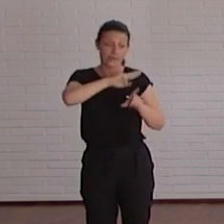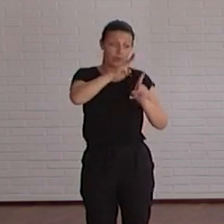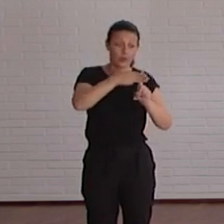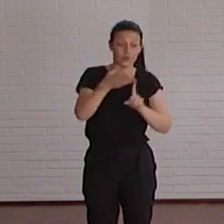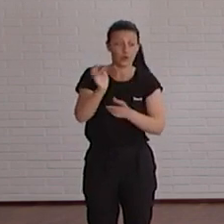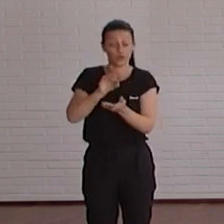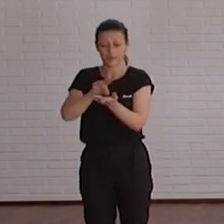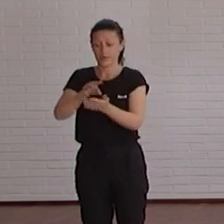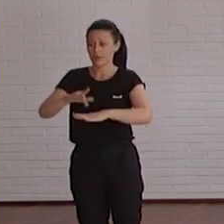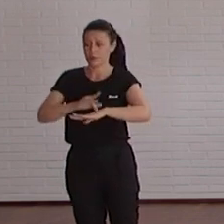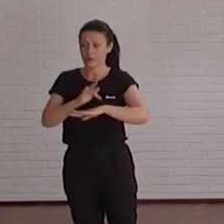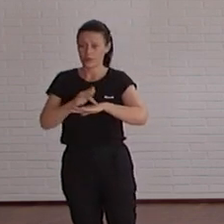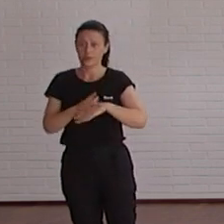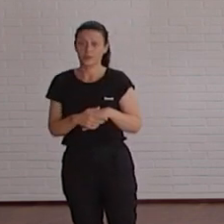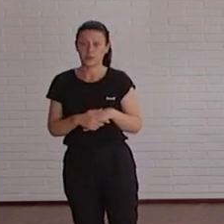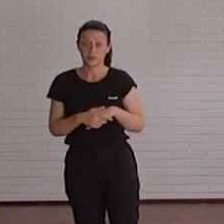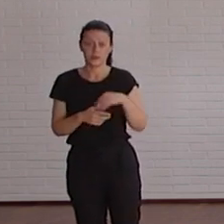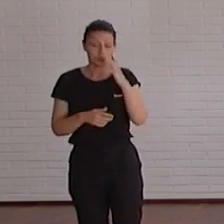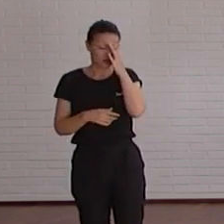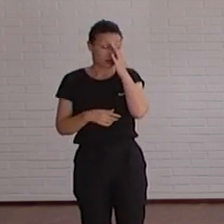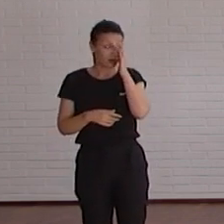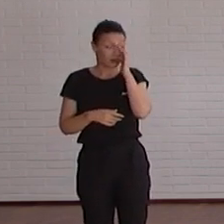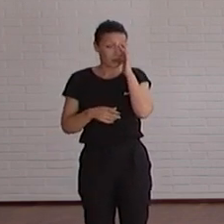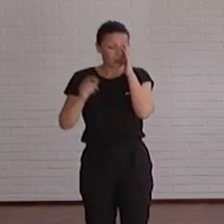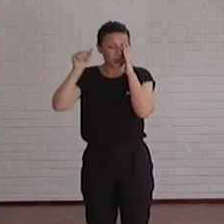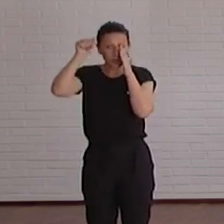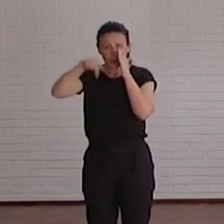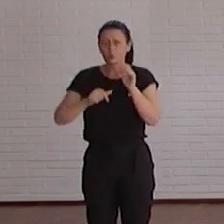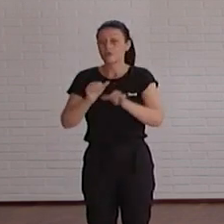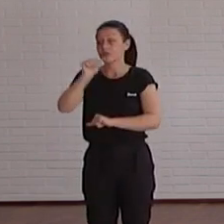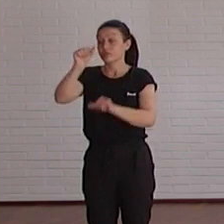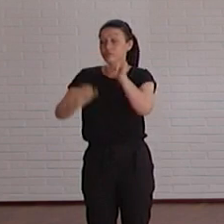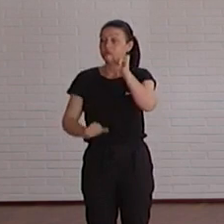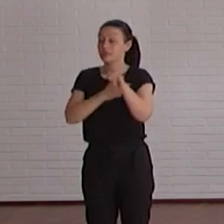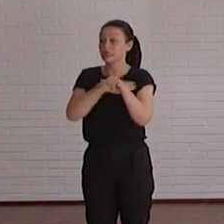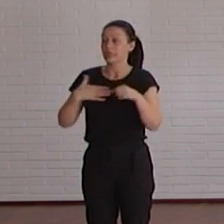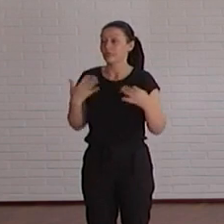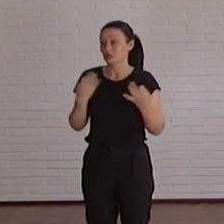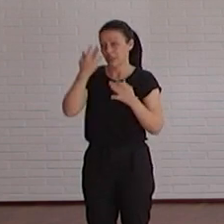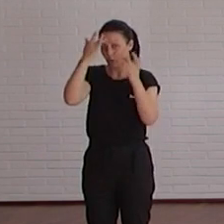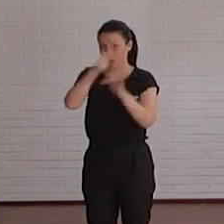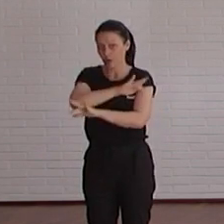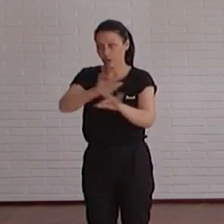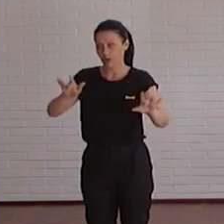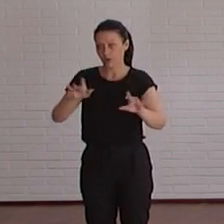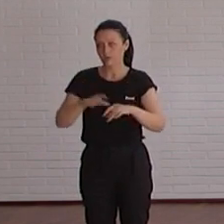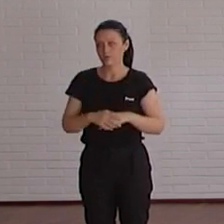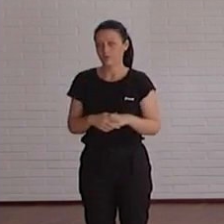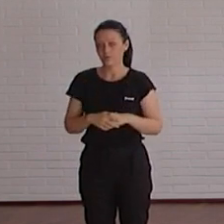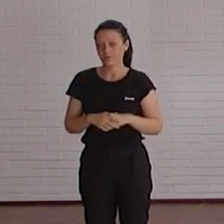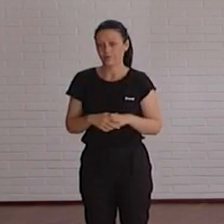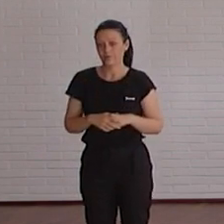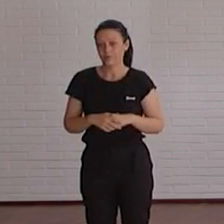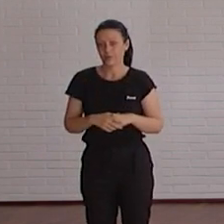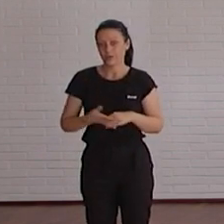servicios digitales. En el día de hoy, lo que tratamos es de concienciar sobre esto y